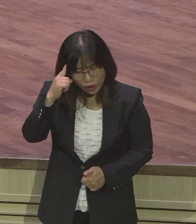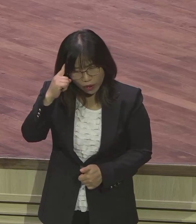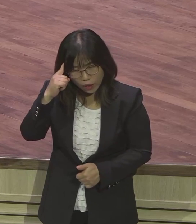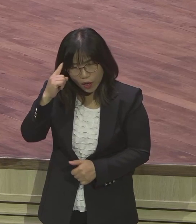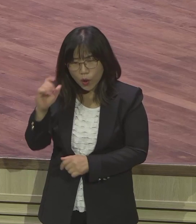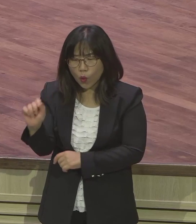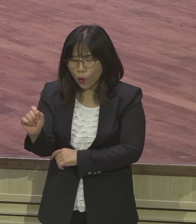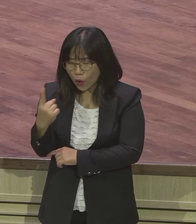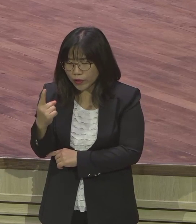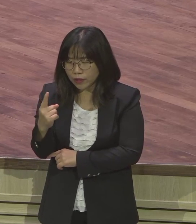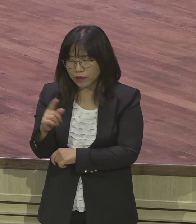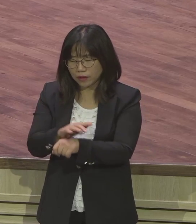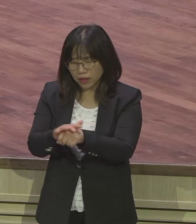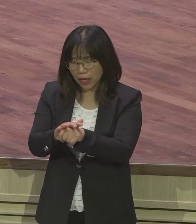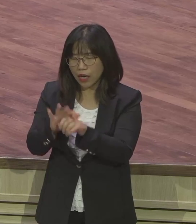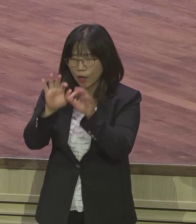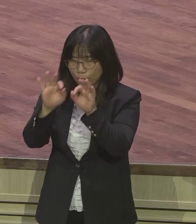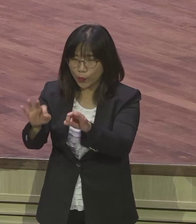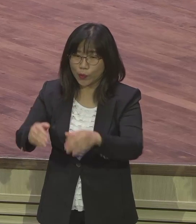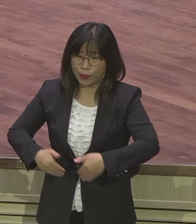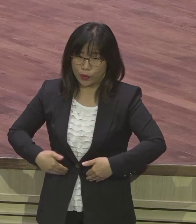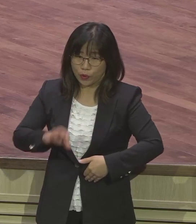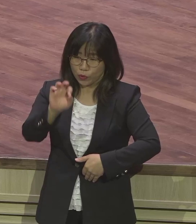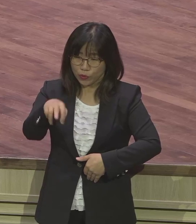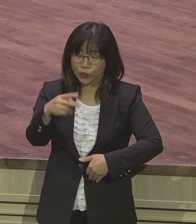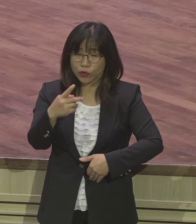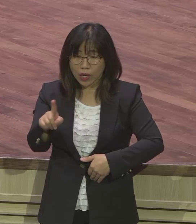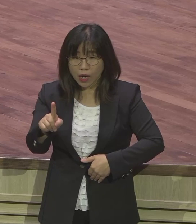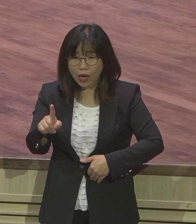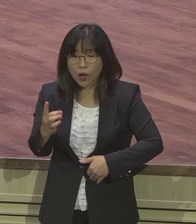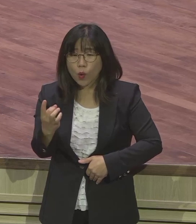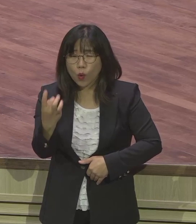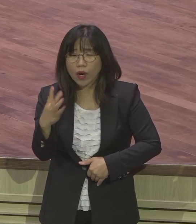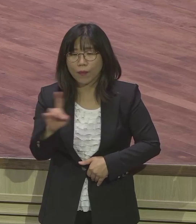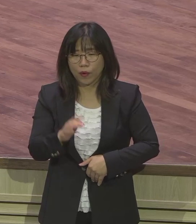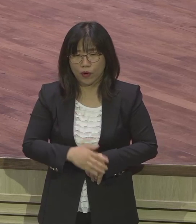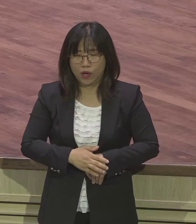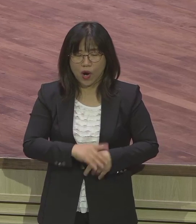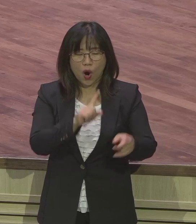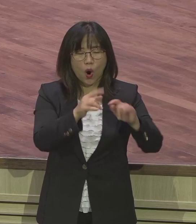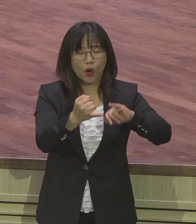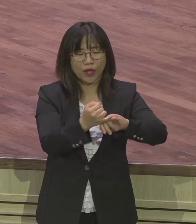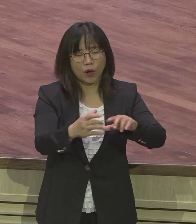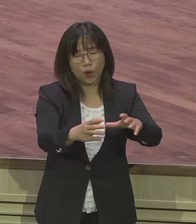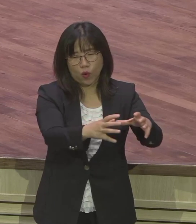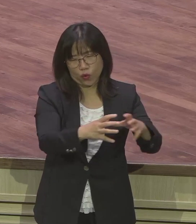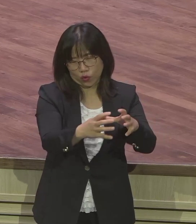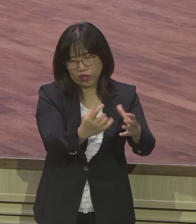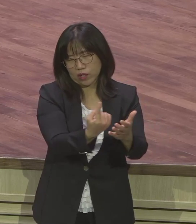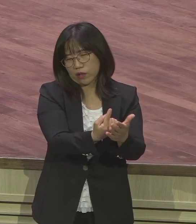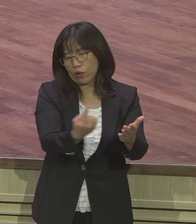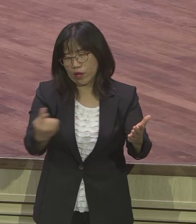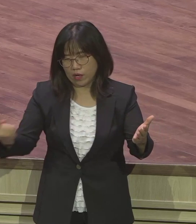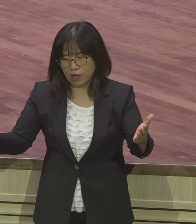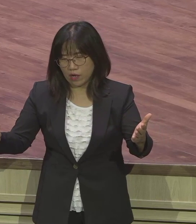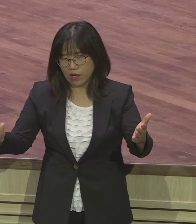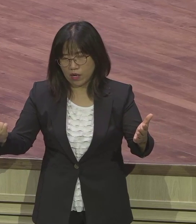결국은 유다가 뭐요 어딜 떠났어요 언약 공동체를 떠났어요 언약 공동체를 떠났기 때문에 야곱